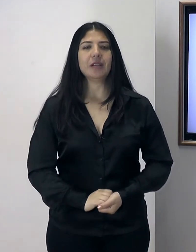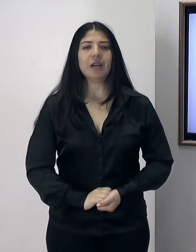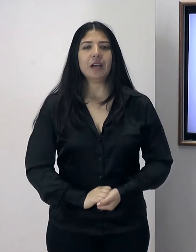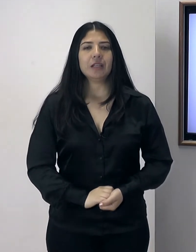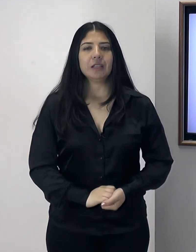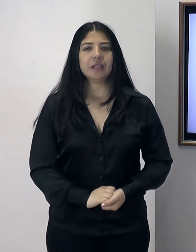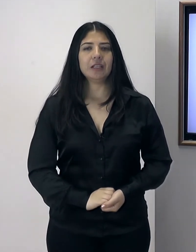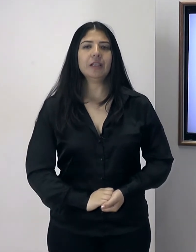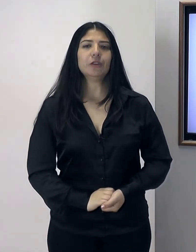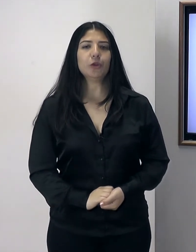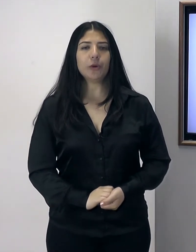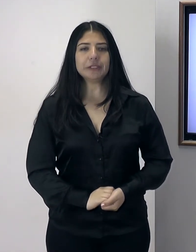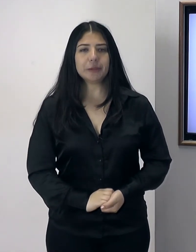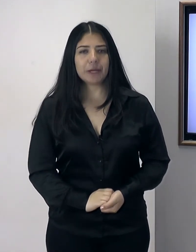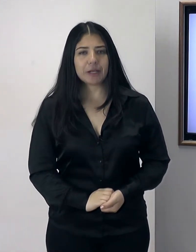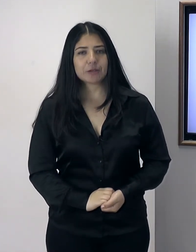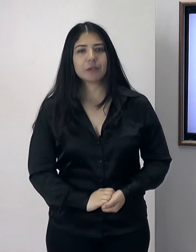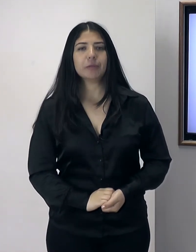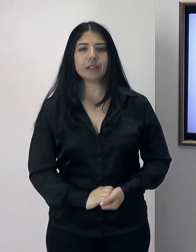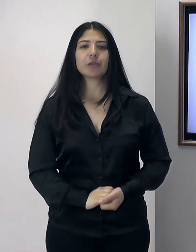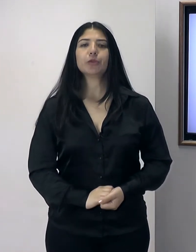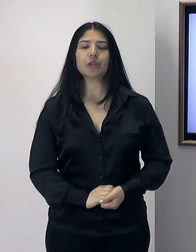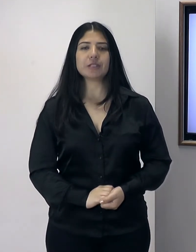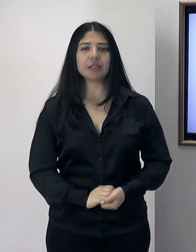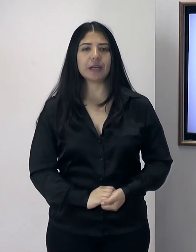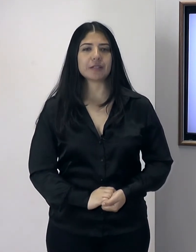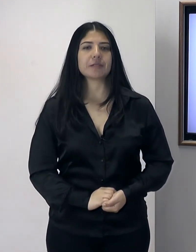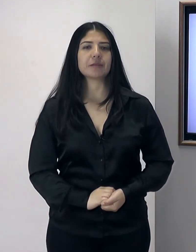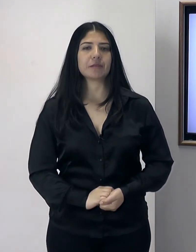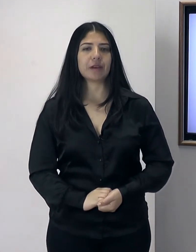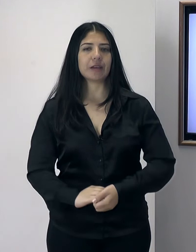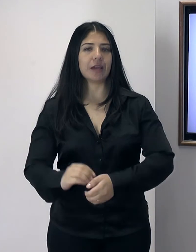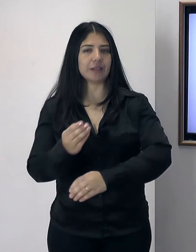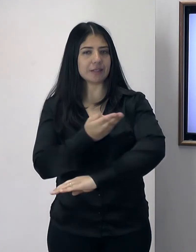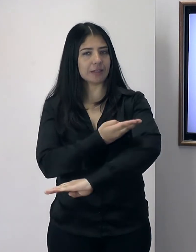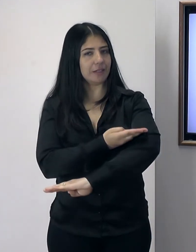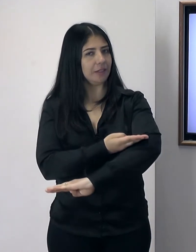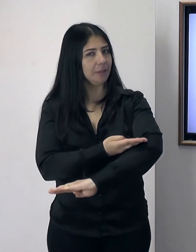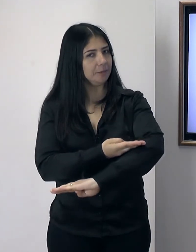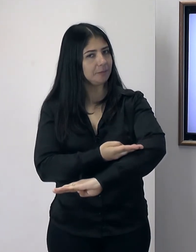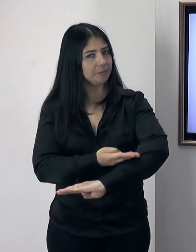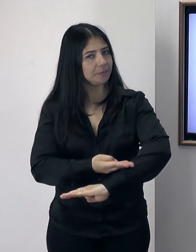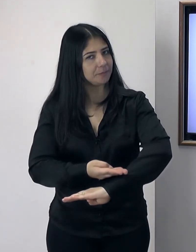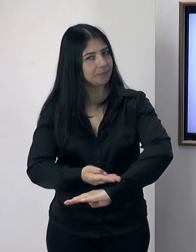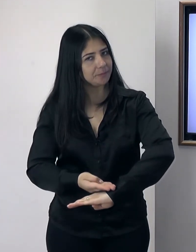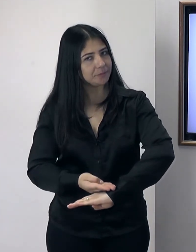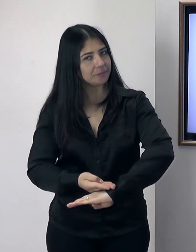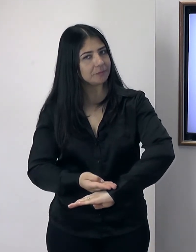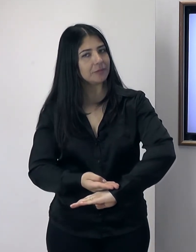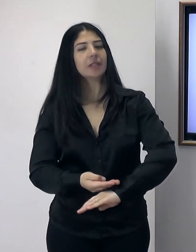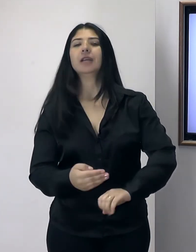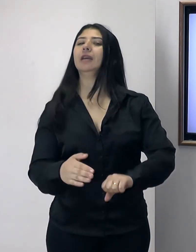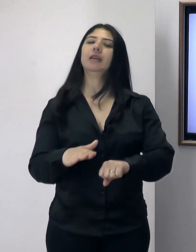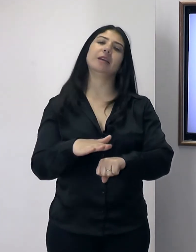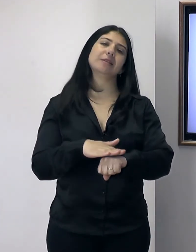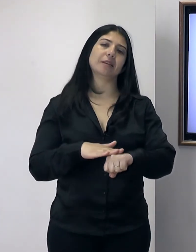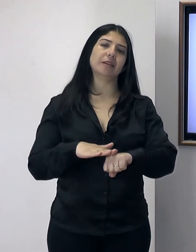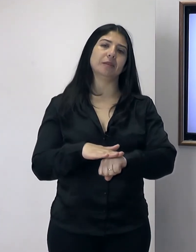E no antebraço também são dois sinais, que é esse aqui e esse aqui.